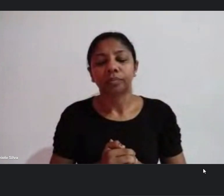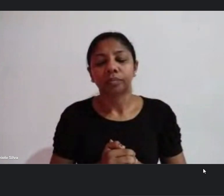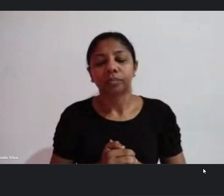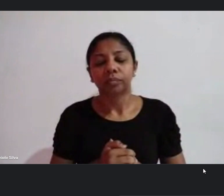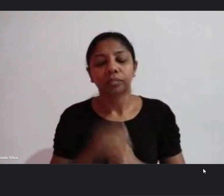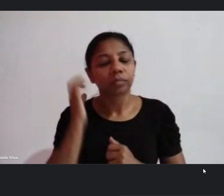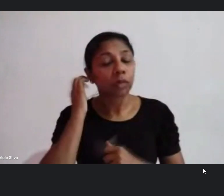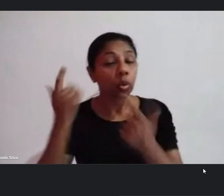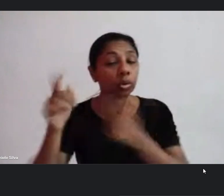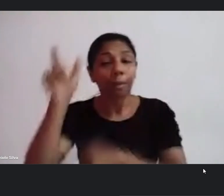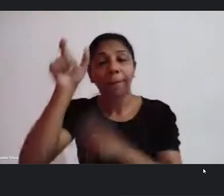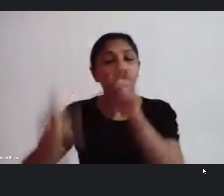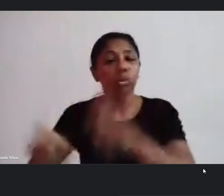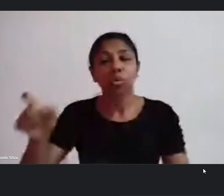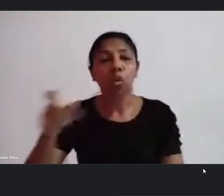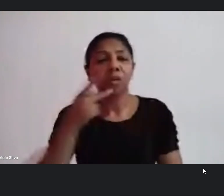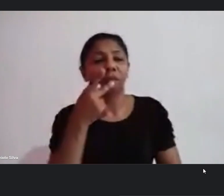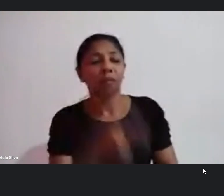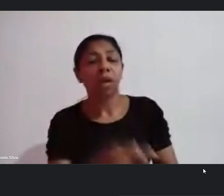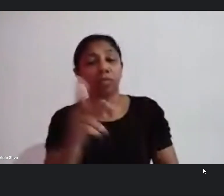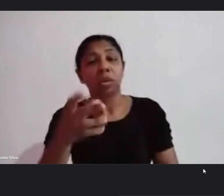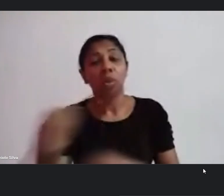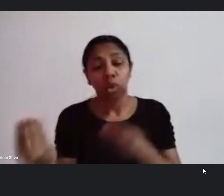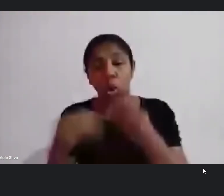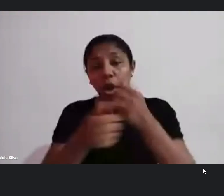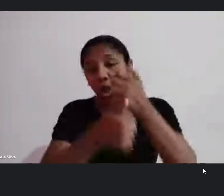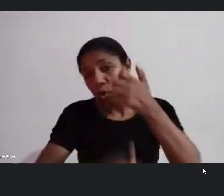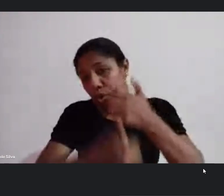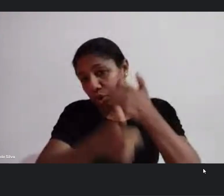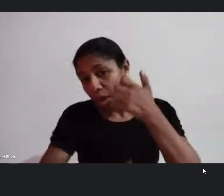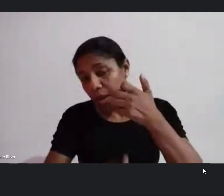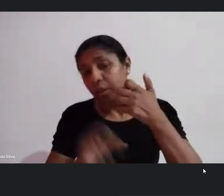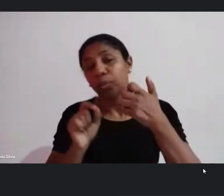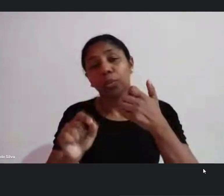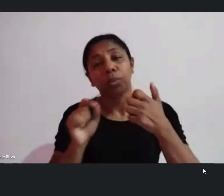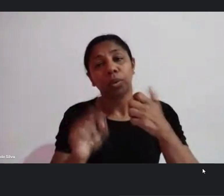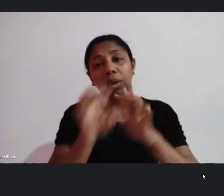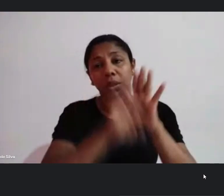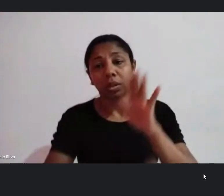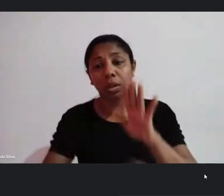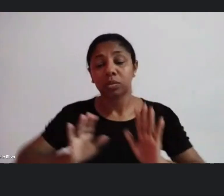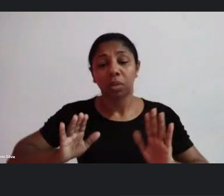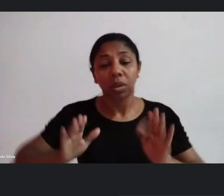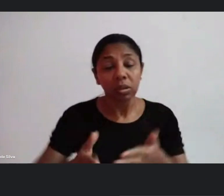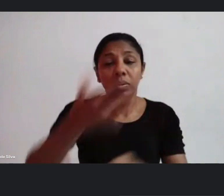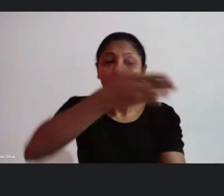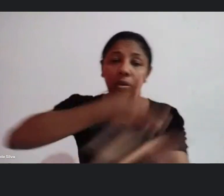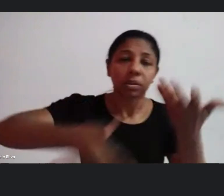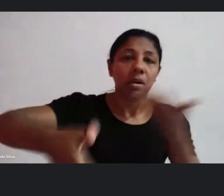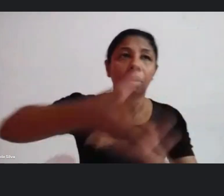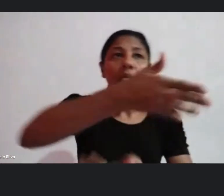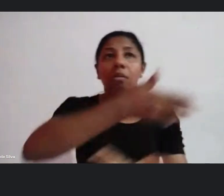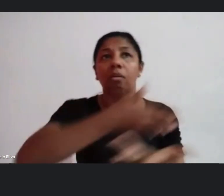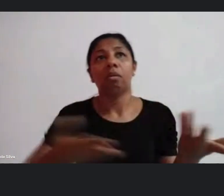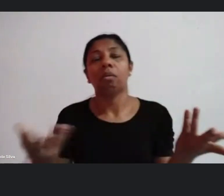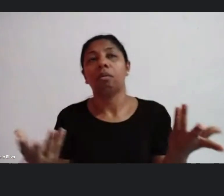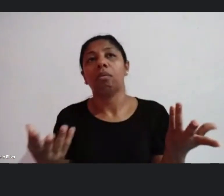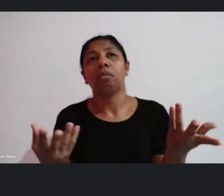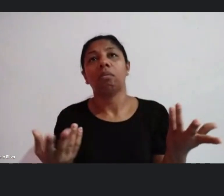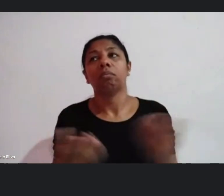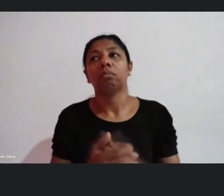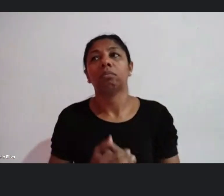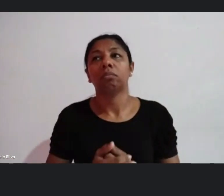pessoas vão falar e vocês podem colocando aqui no chat também seria uma edital específico para circulação para fomento de